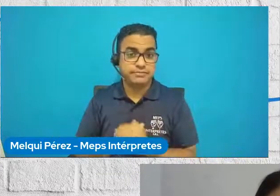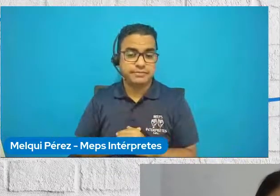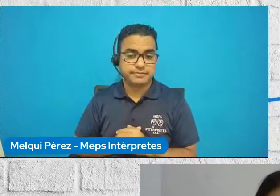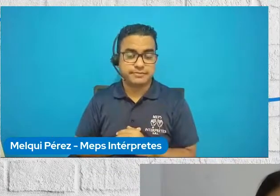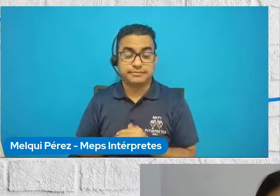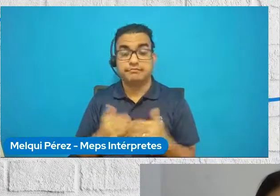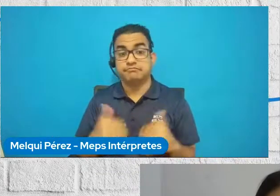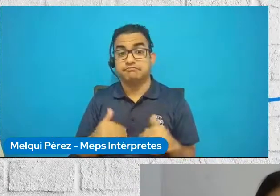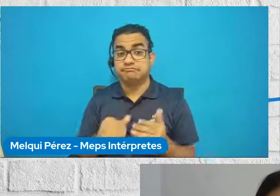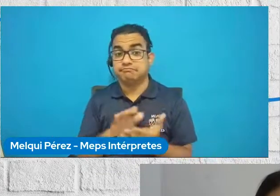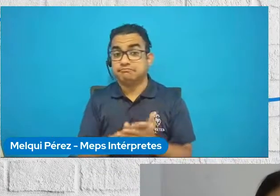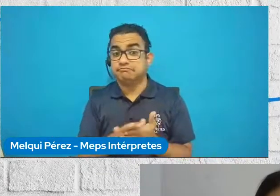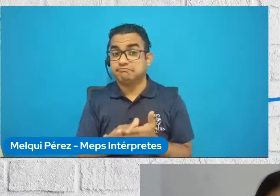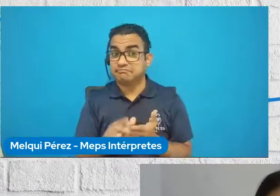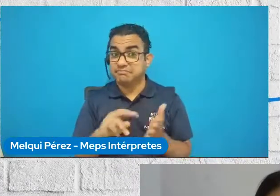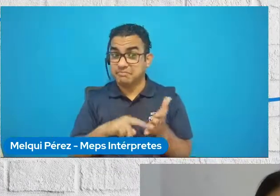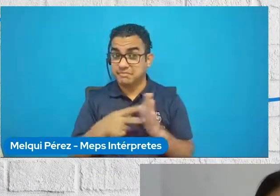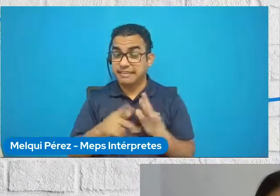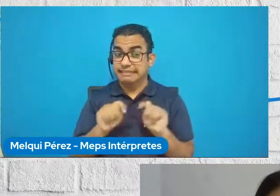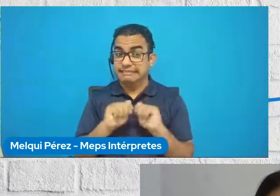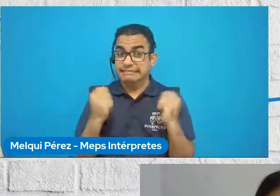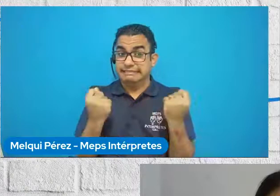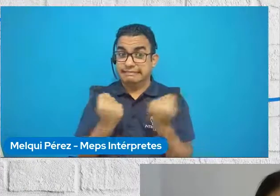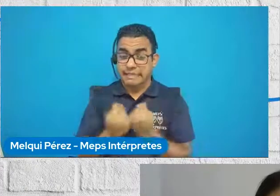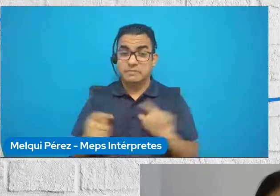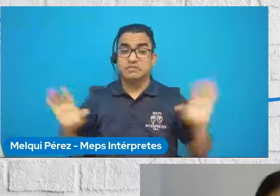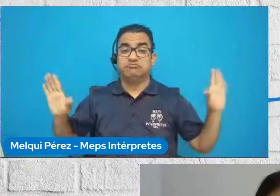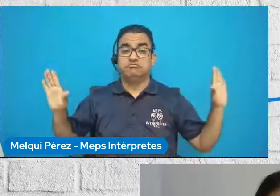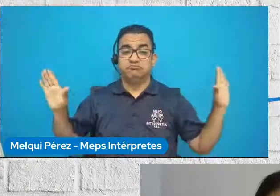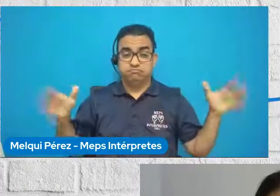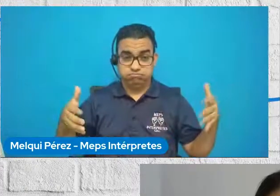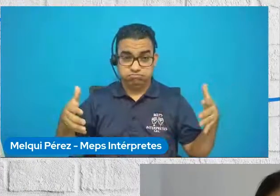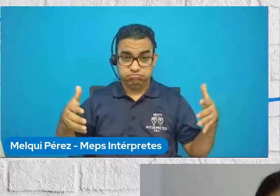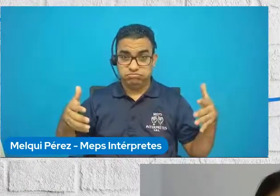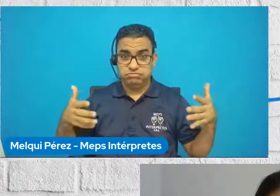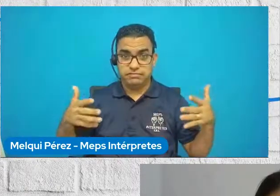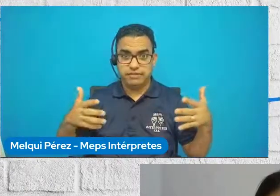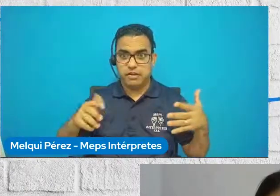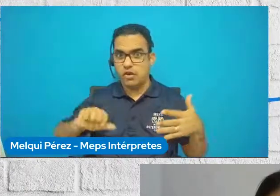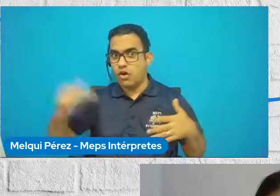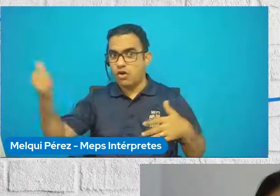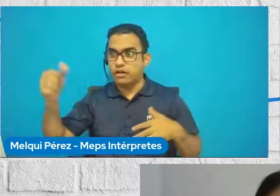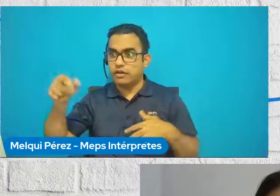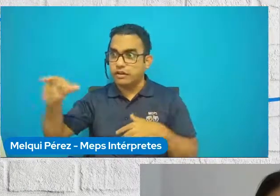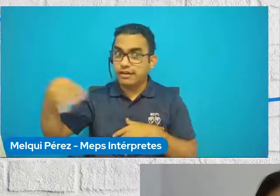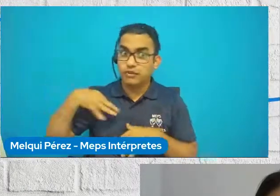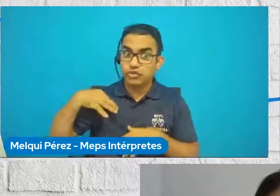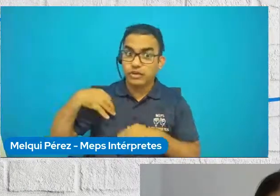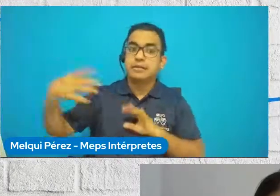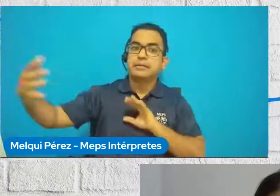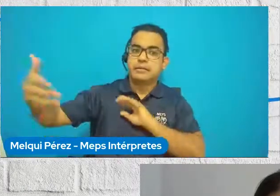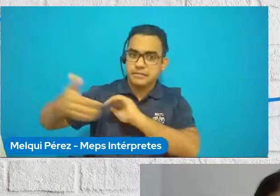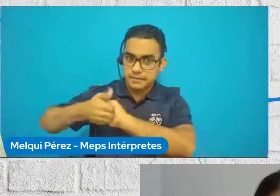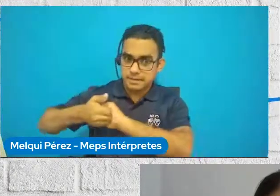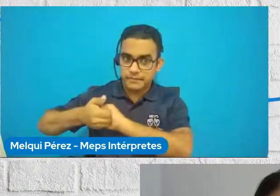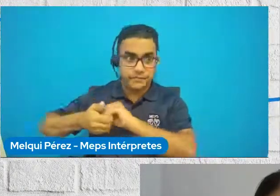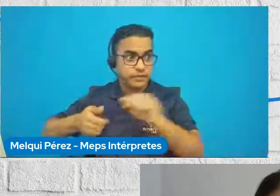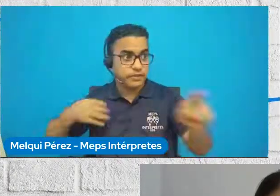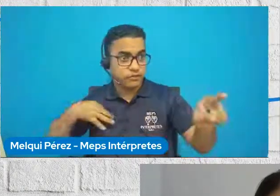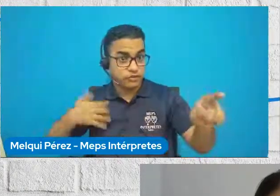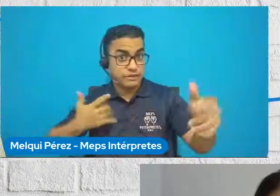Excelente, entonces entiendo que hay un equipo de voluntarios ONU que además se sostiene de otros voluntarios para llegar a esa gran